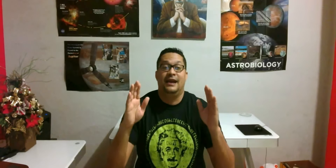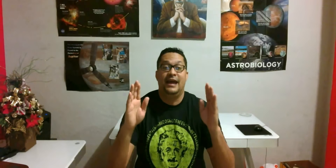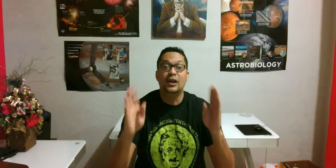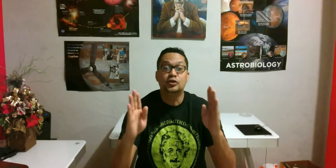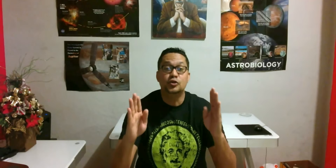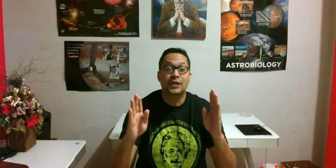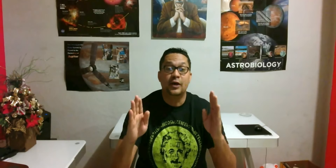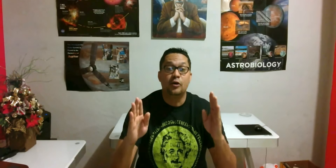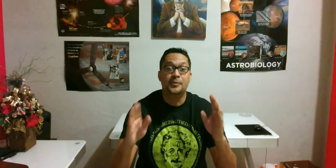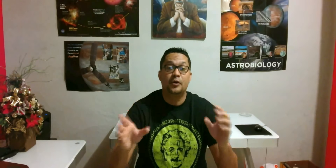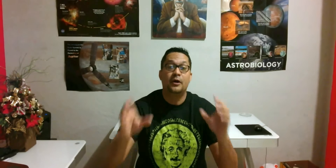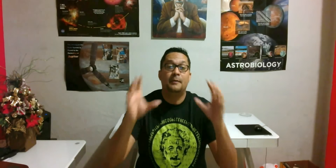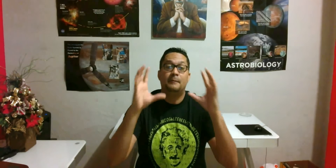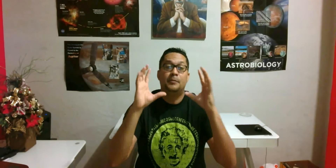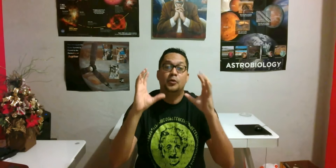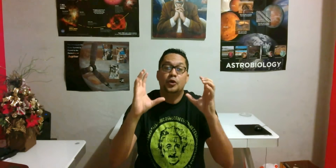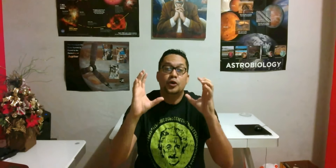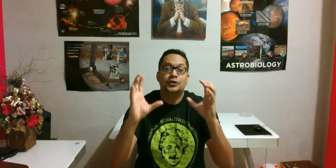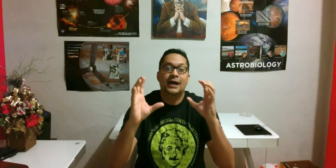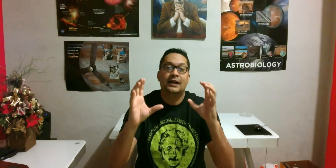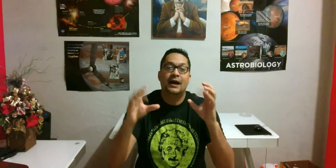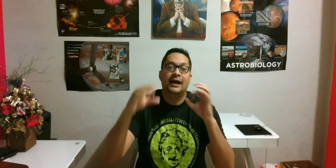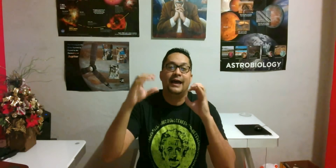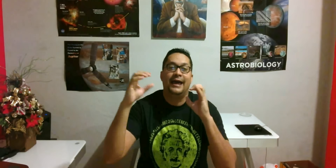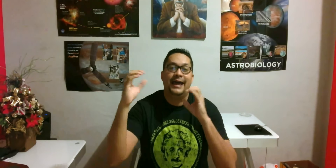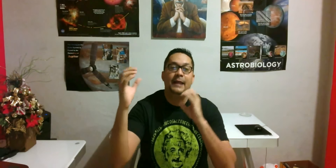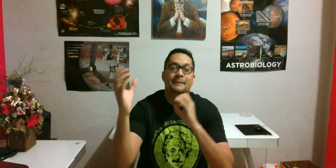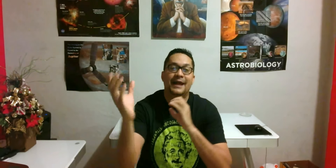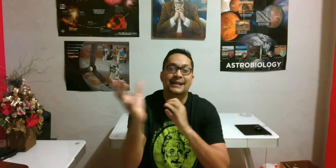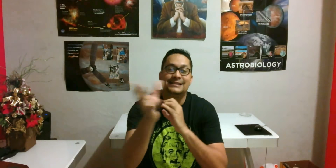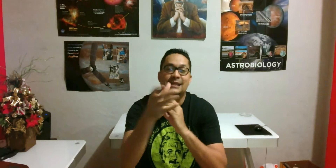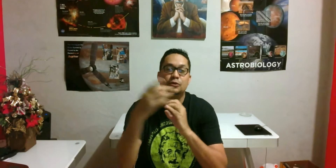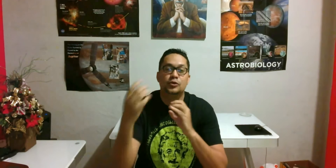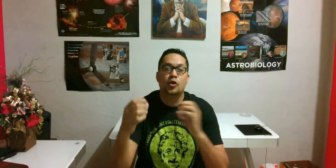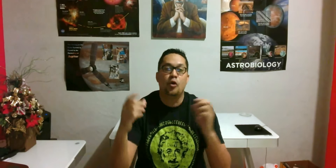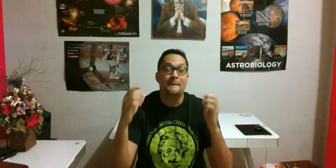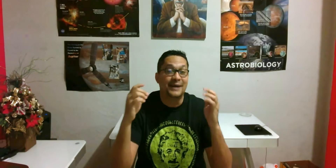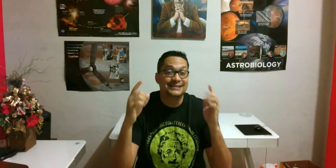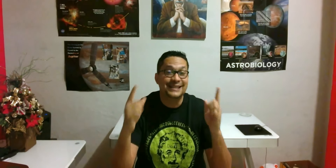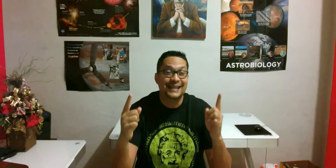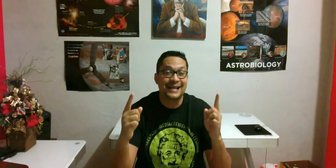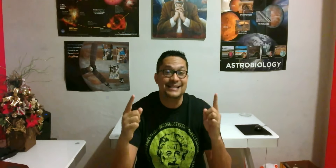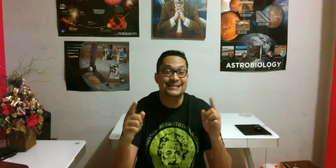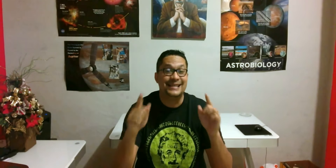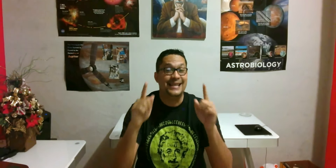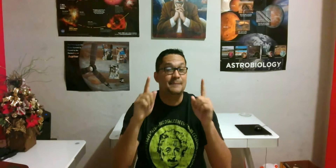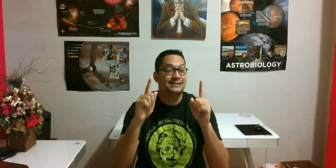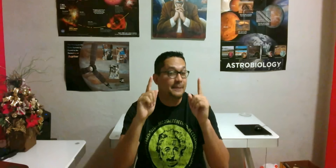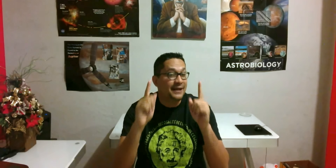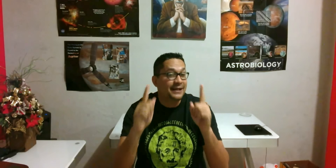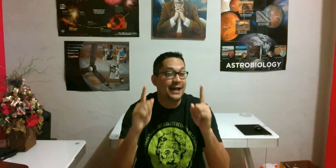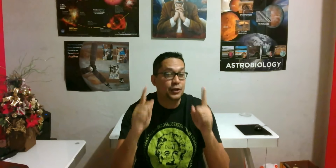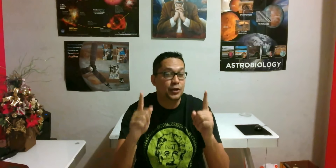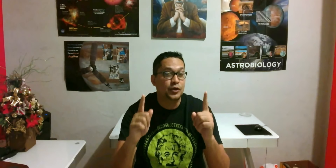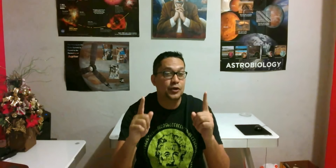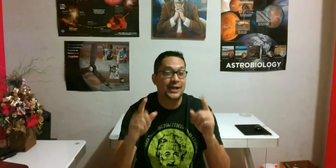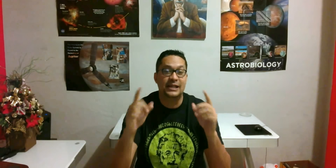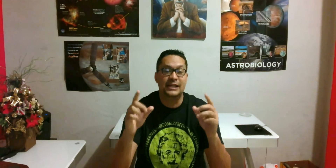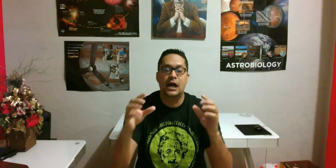Él con sus telescopios pudo notar el planeta Saturno con más detalles. Y se percató que tenía